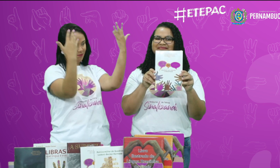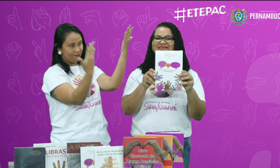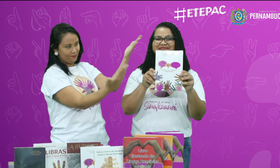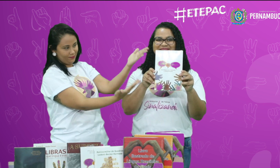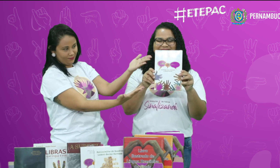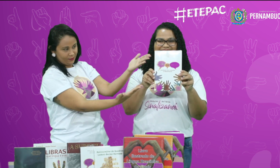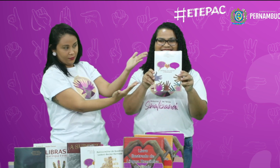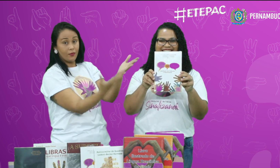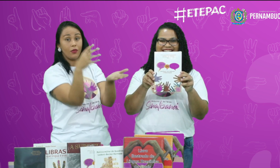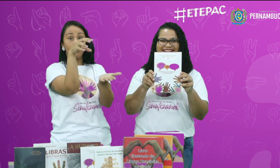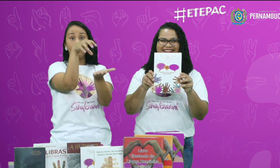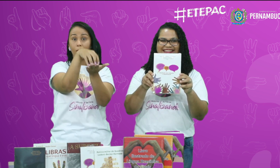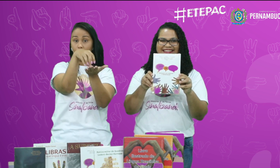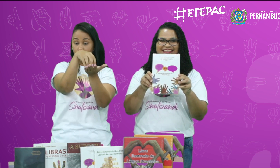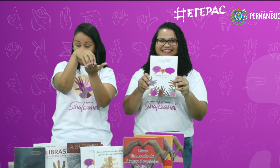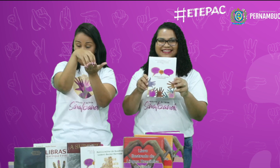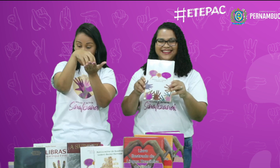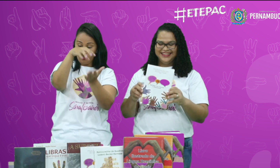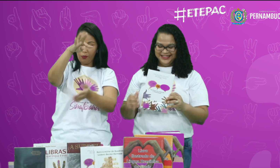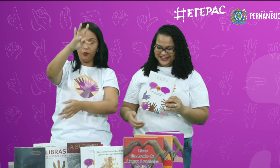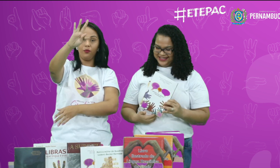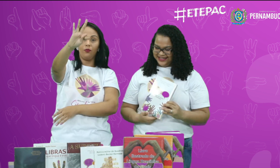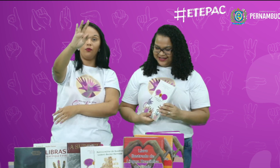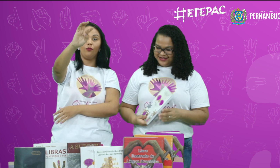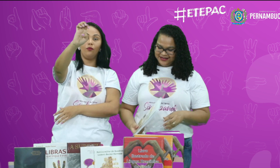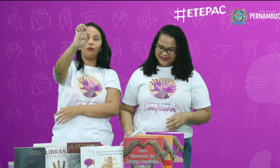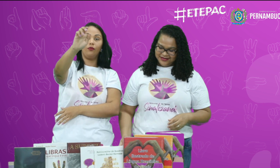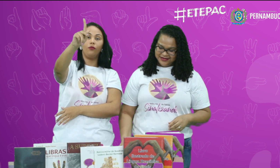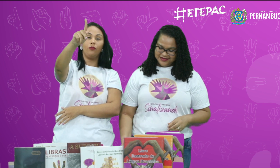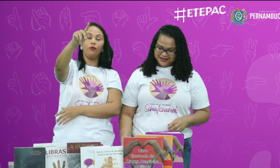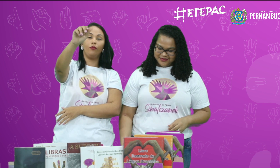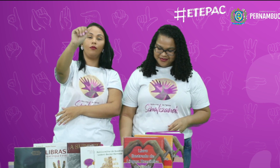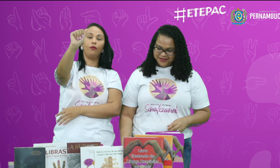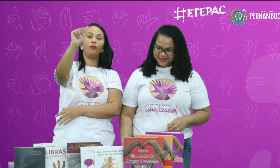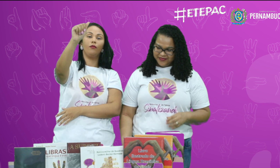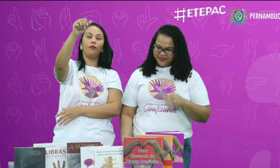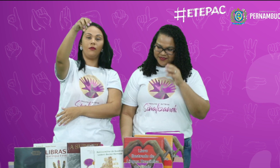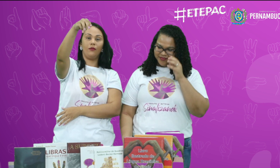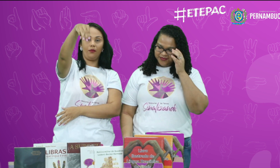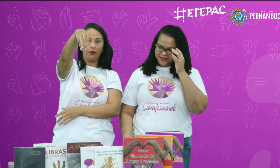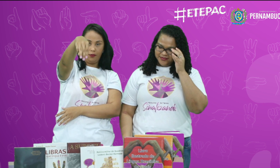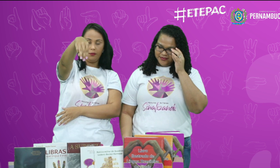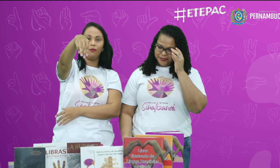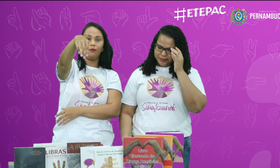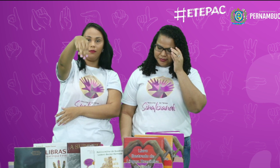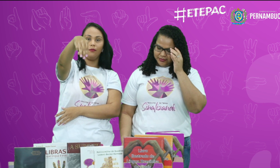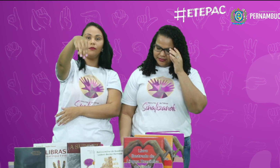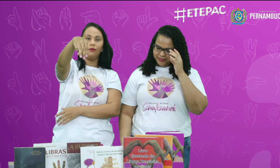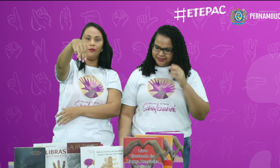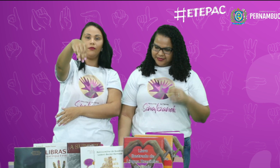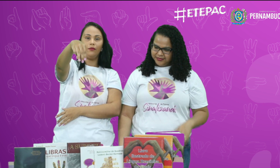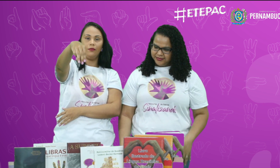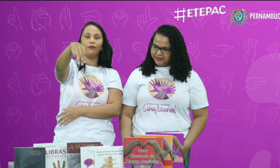Parabéns. Qual é o polo? Te... T... É Tepam.